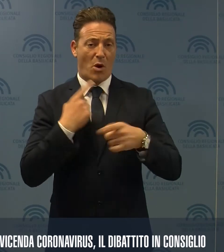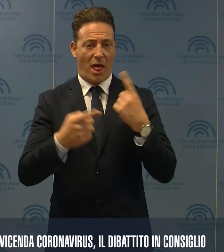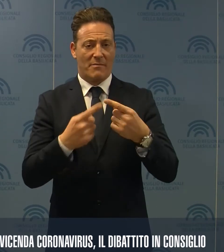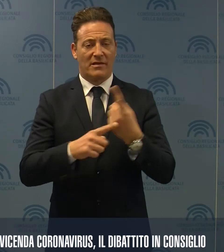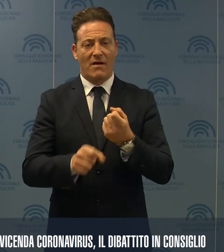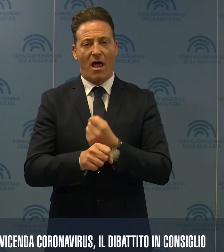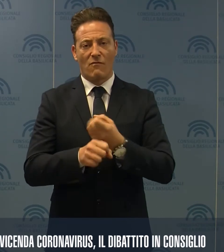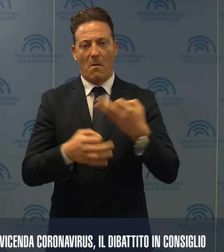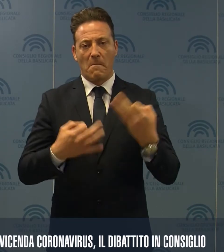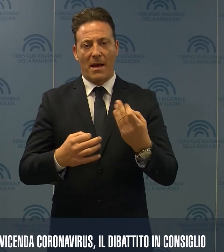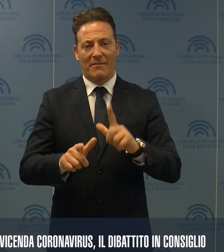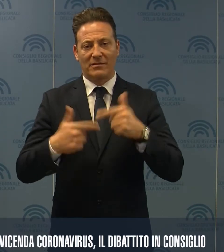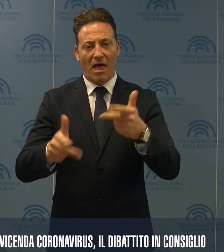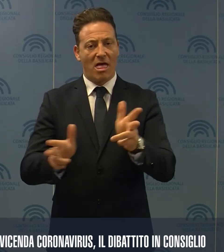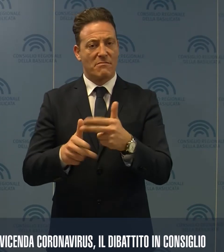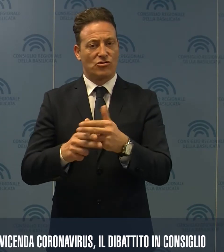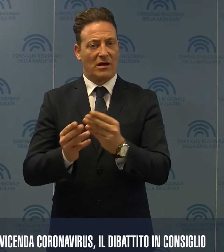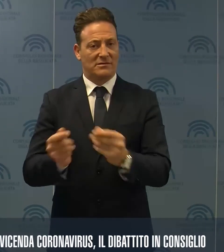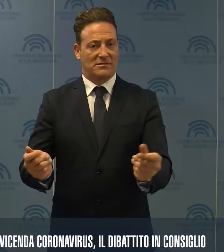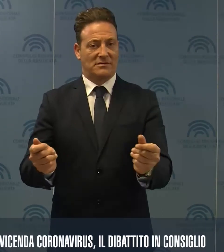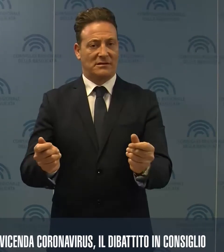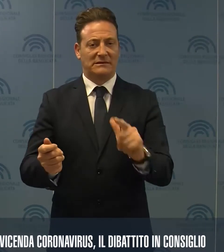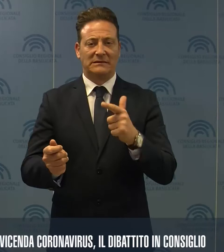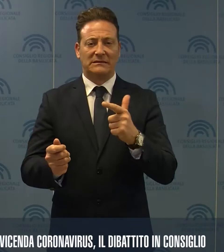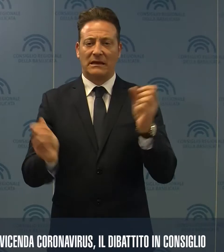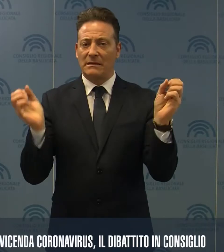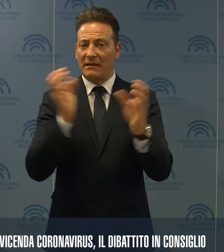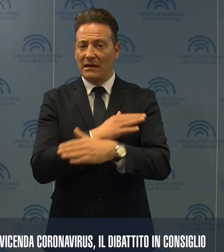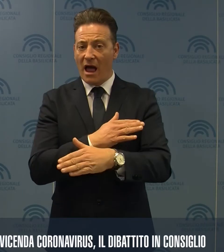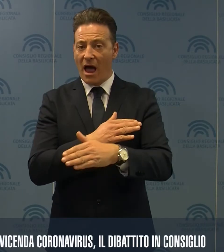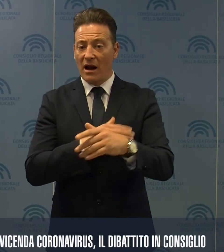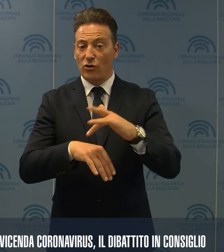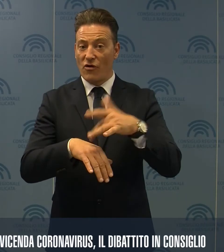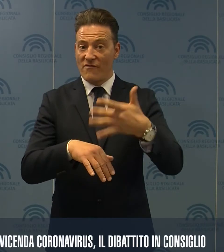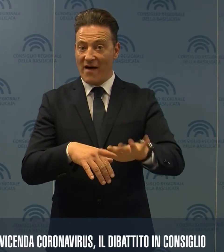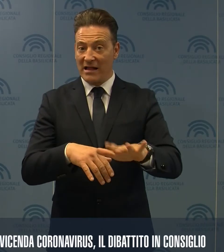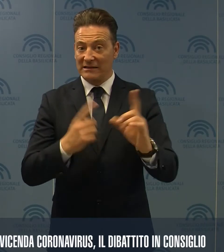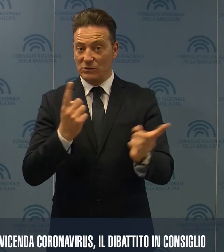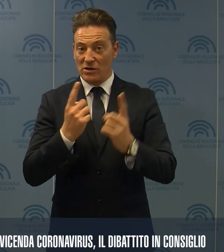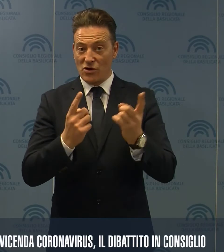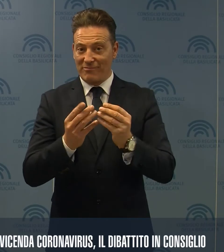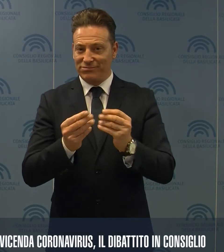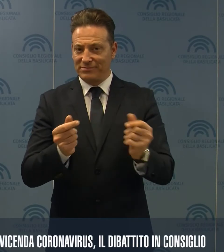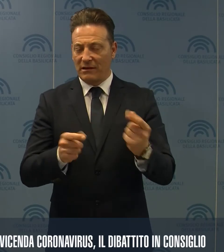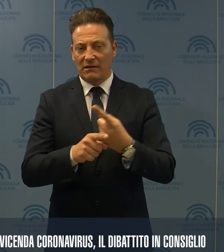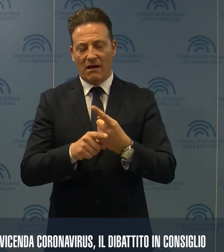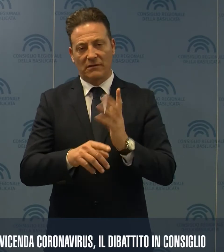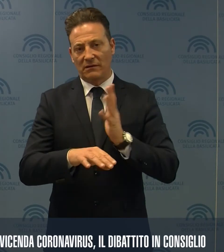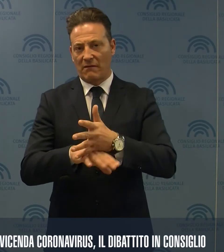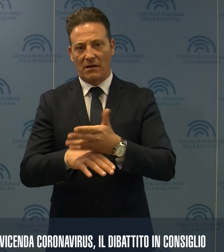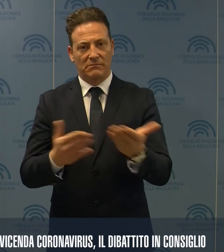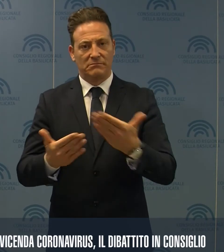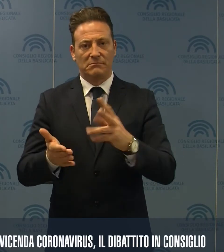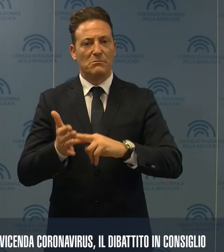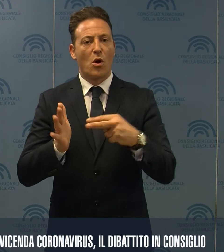e lavorare per fronteggiare l'emergenza senza dimenticare che, terminata la fase critica, occorrerà affrontare